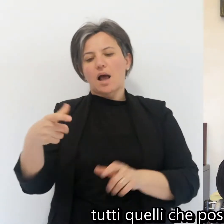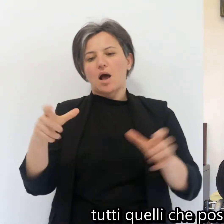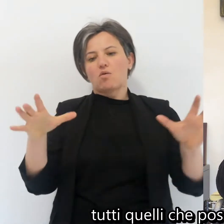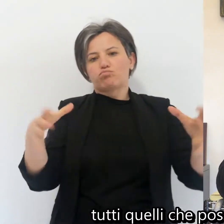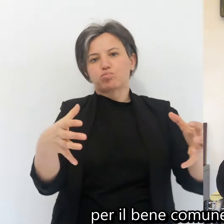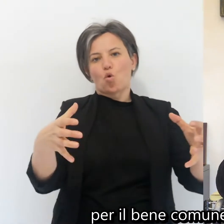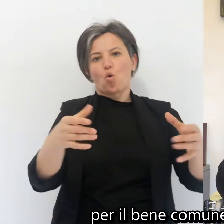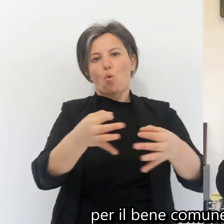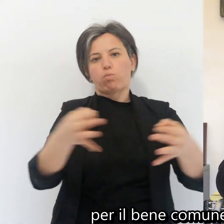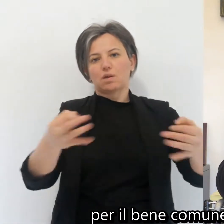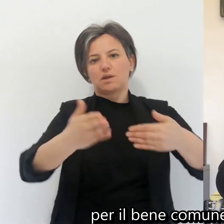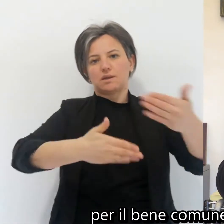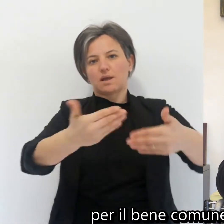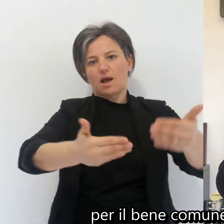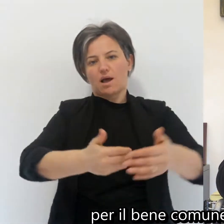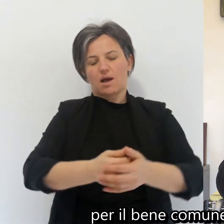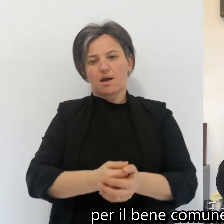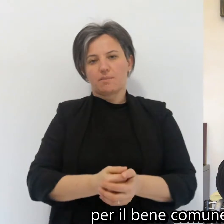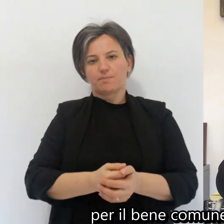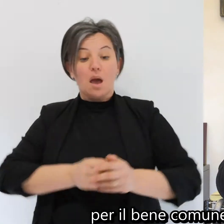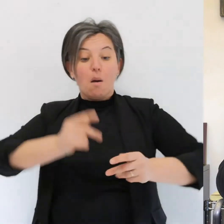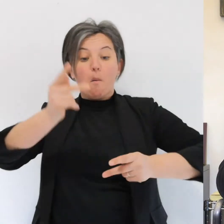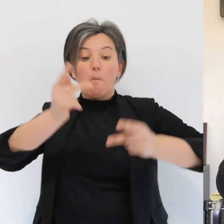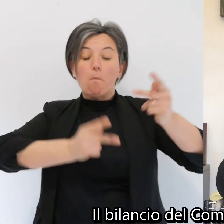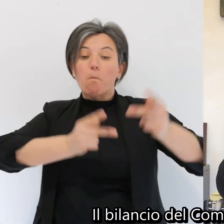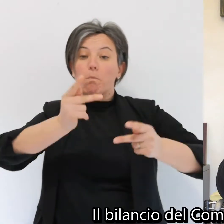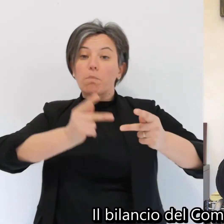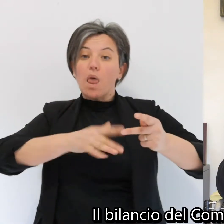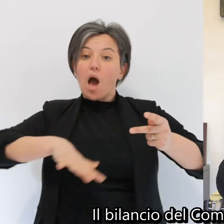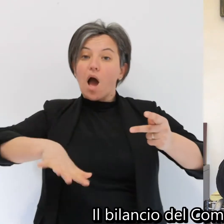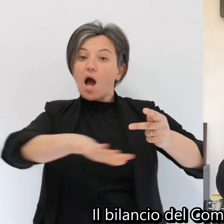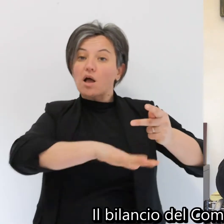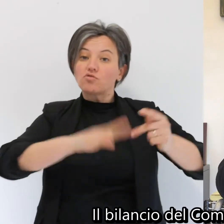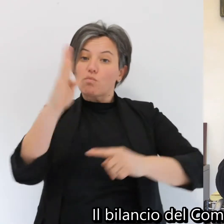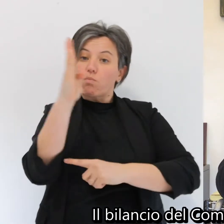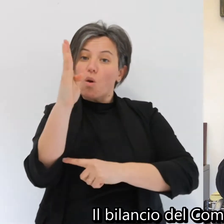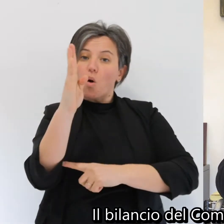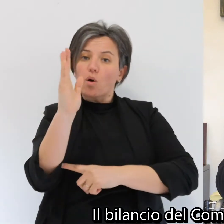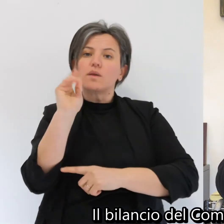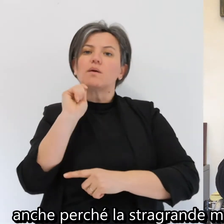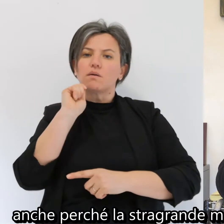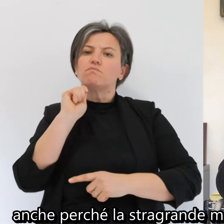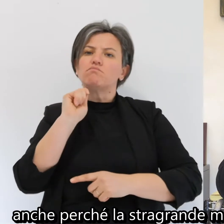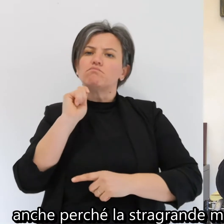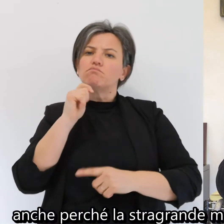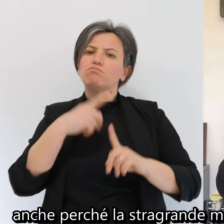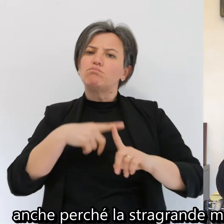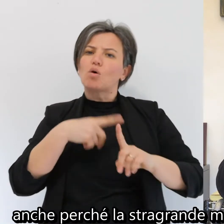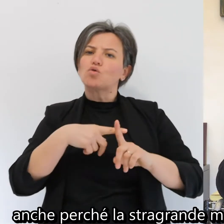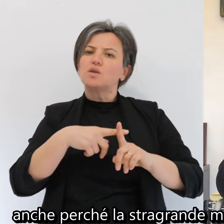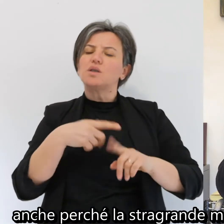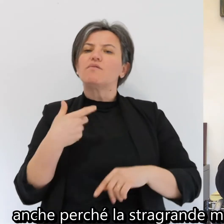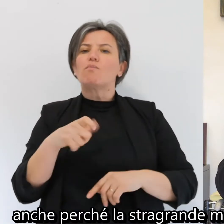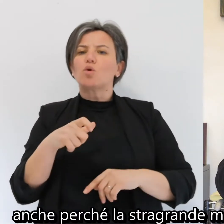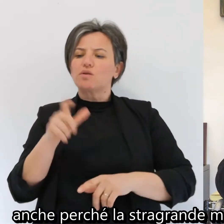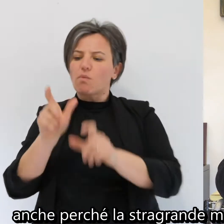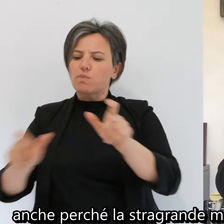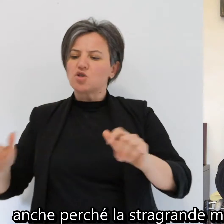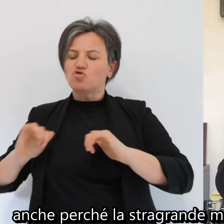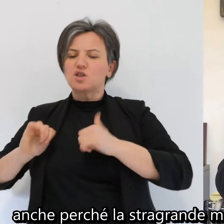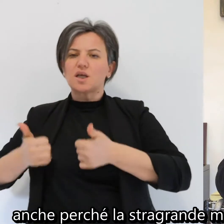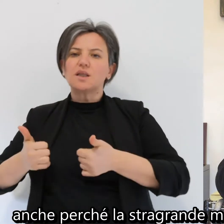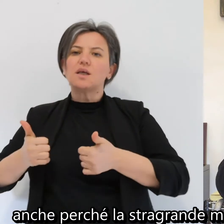pagare per il bene comune lo facciano. Il bilancio del comune è solido anche perché la stragrande